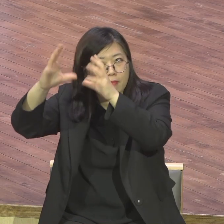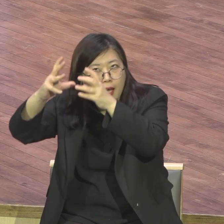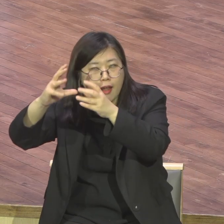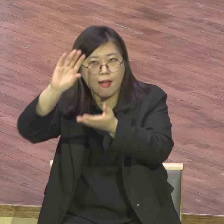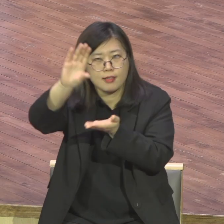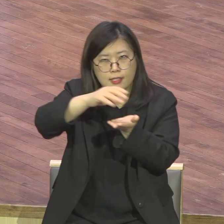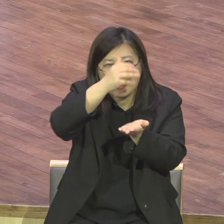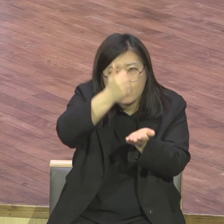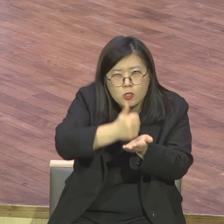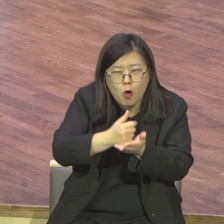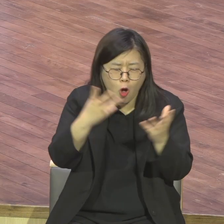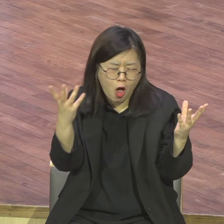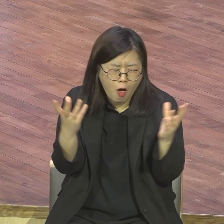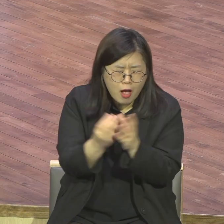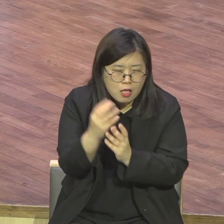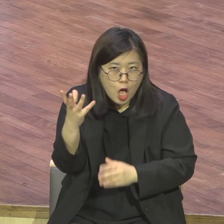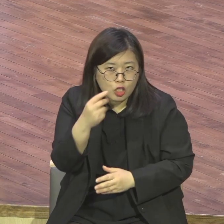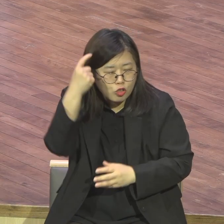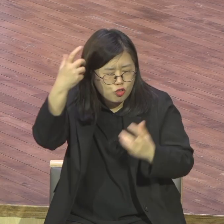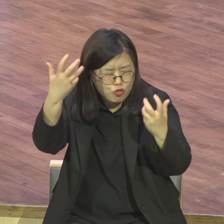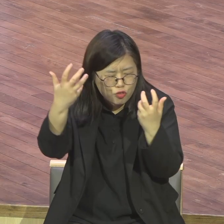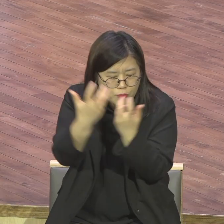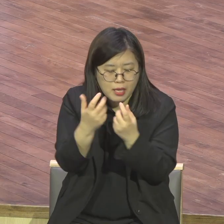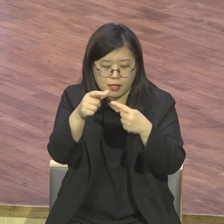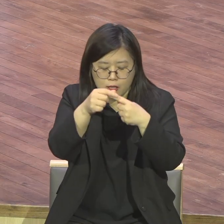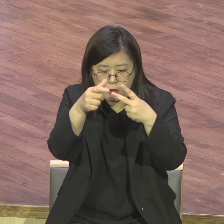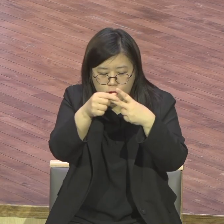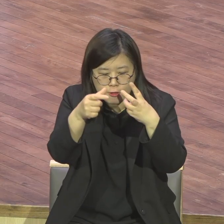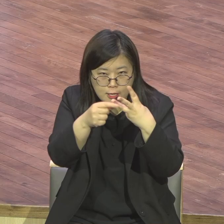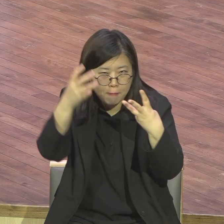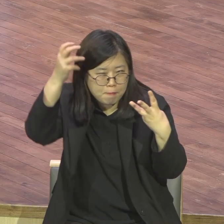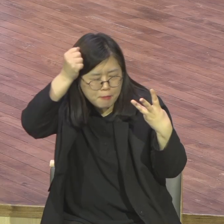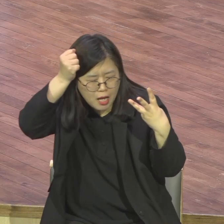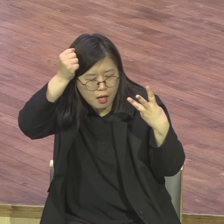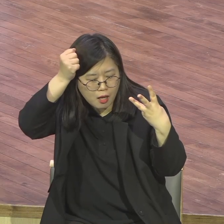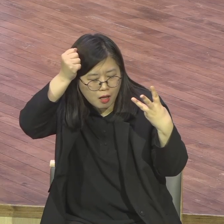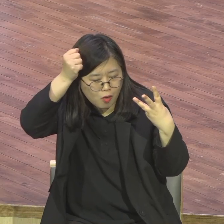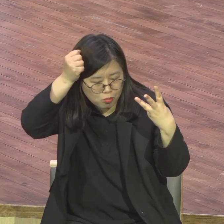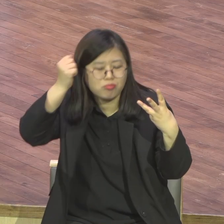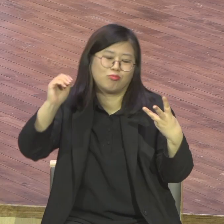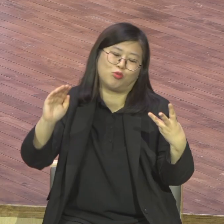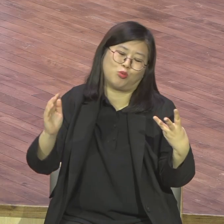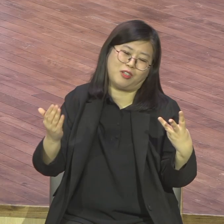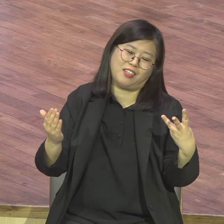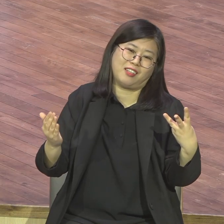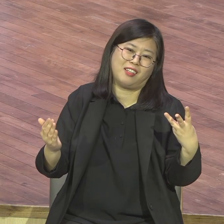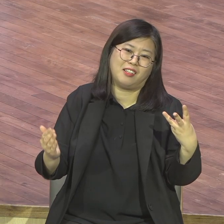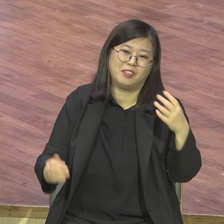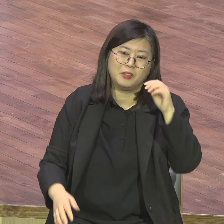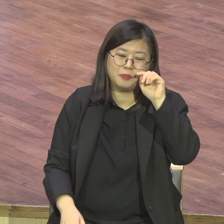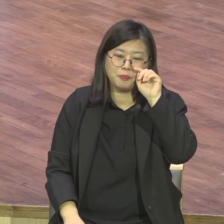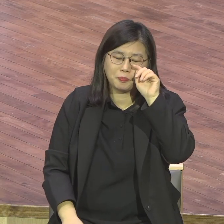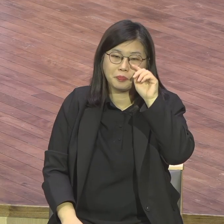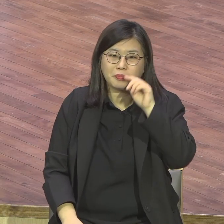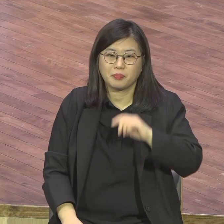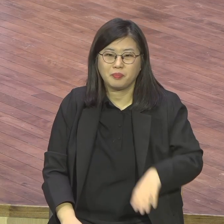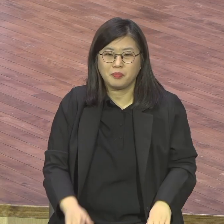딱 복근에 힘이 없으면 숙이지잖아요. 왜 노인들이 이랬다. 복근에 힘이 없어.